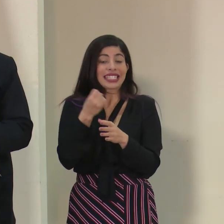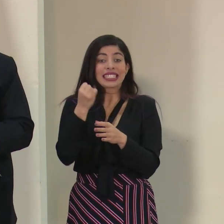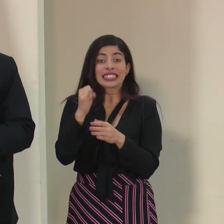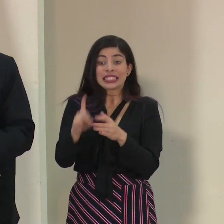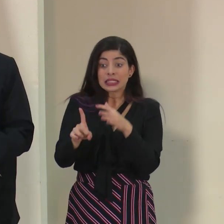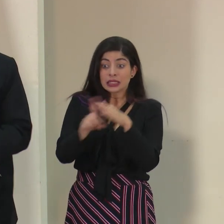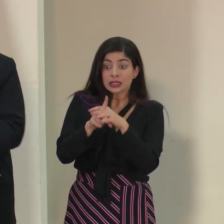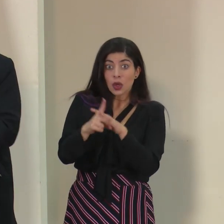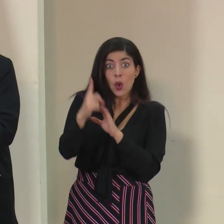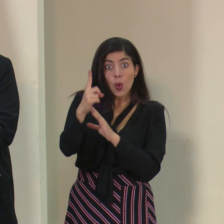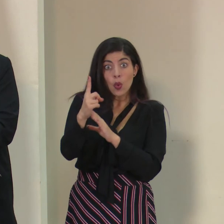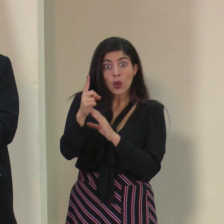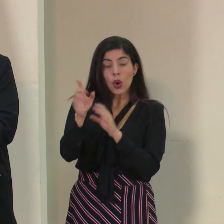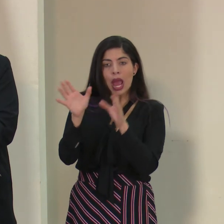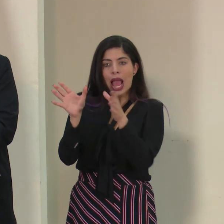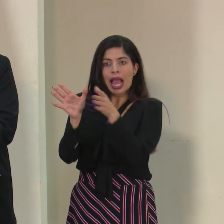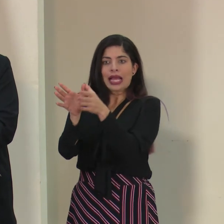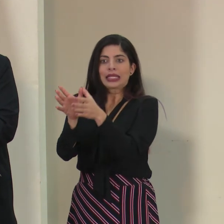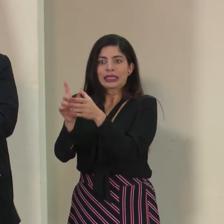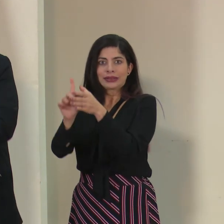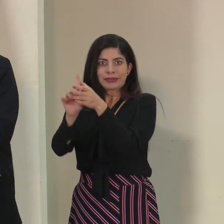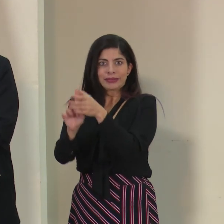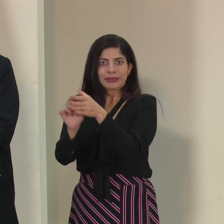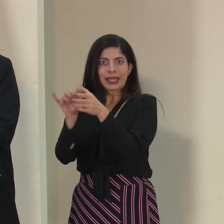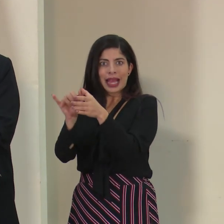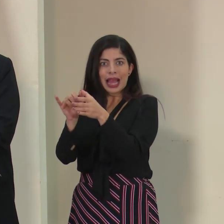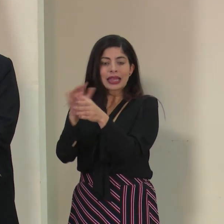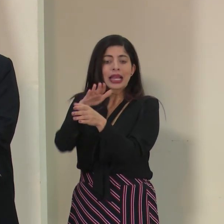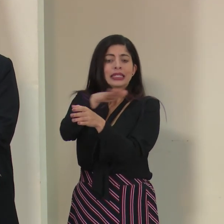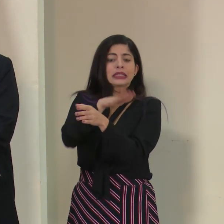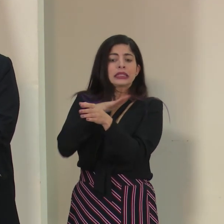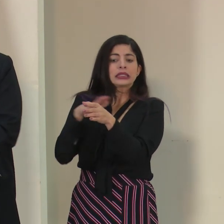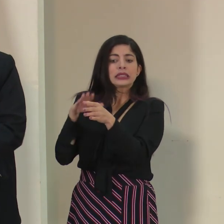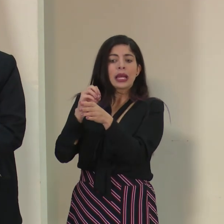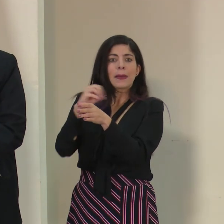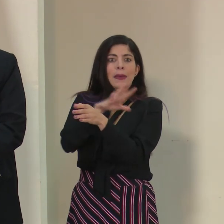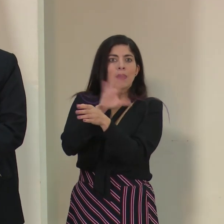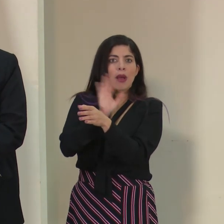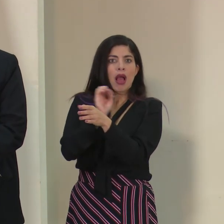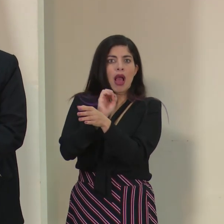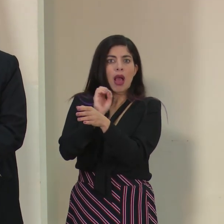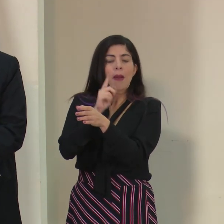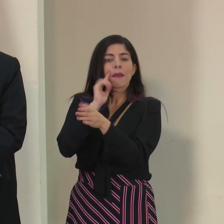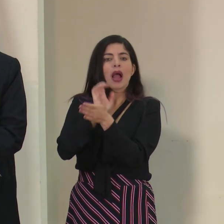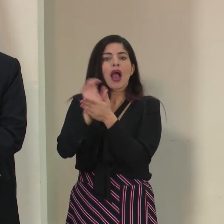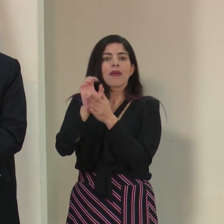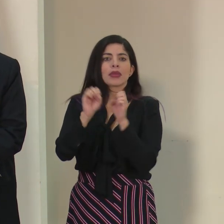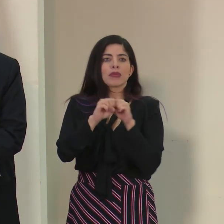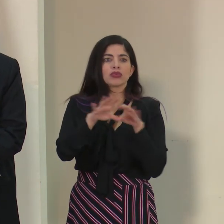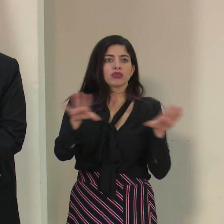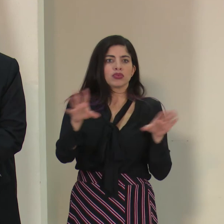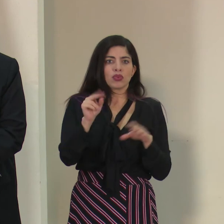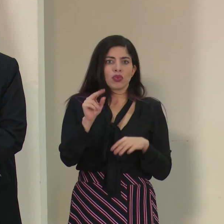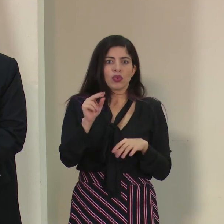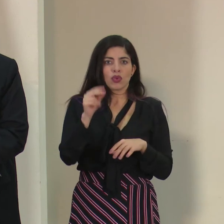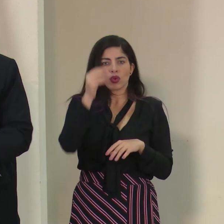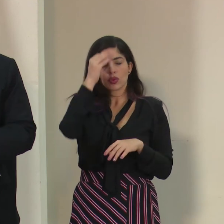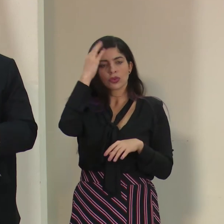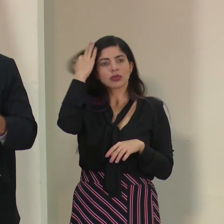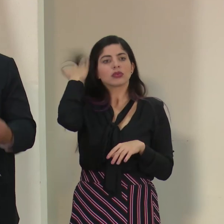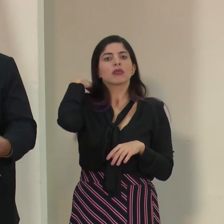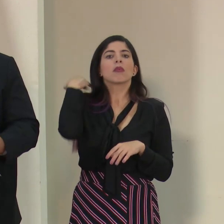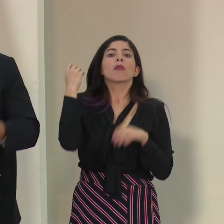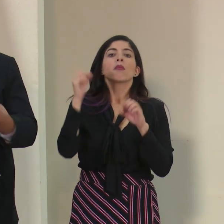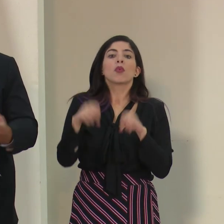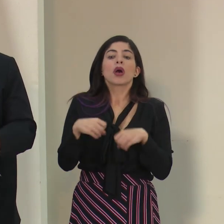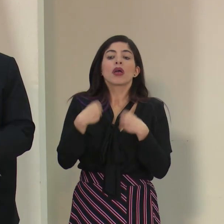si se presenta un caso, contenerlo en ese sitio, hacer el barrido epidemiológico para que la transmisión no se dé de forma exponencial, sino que